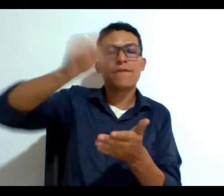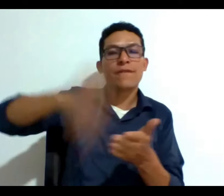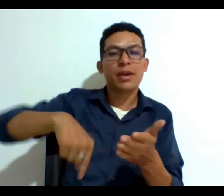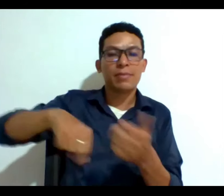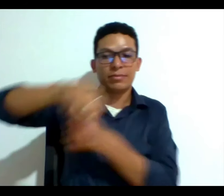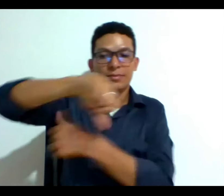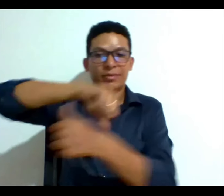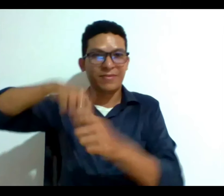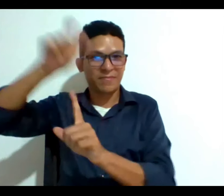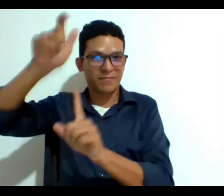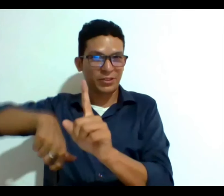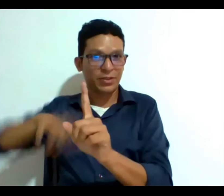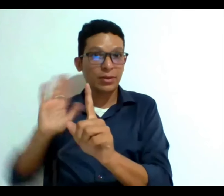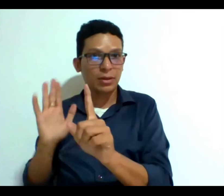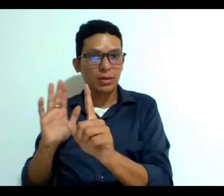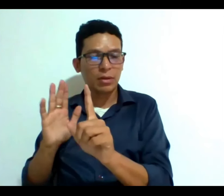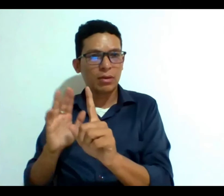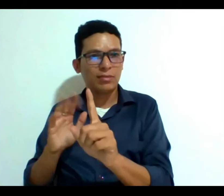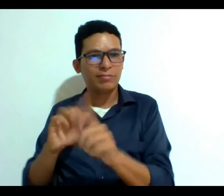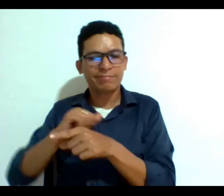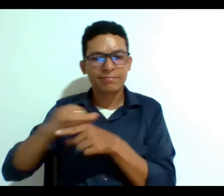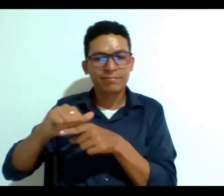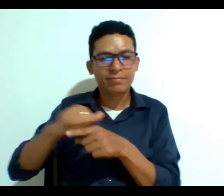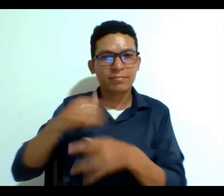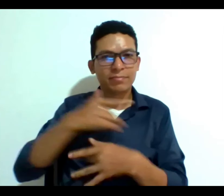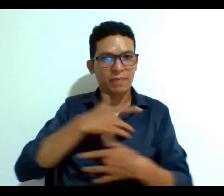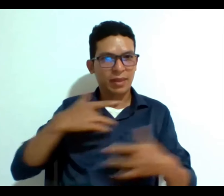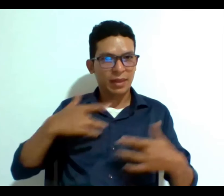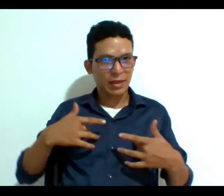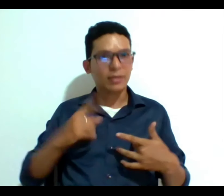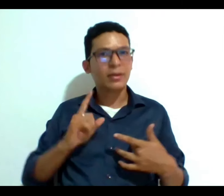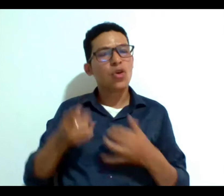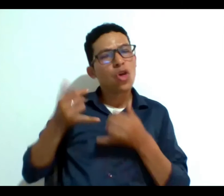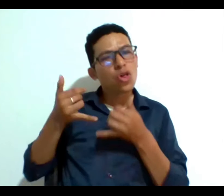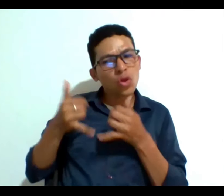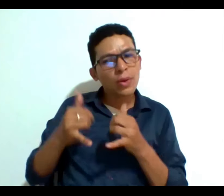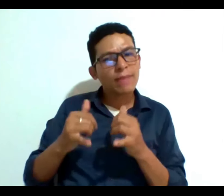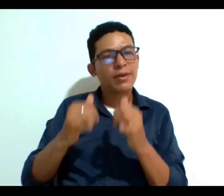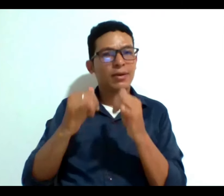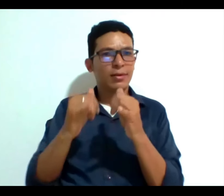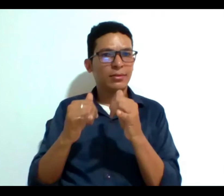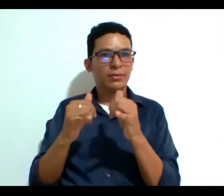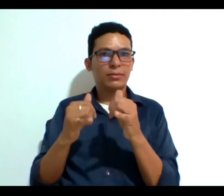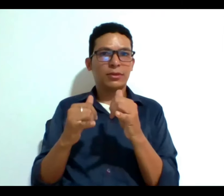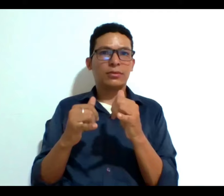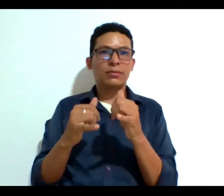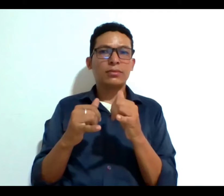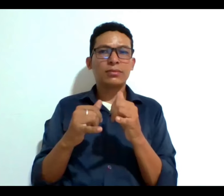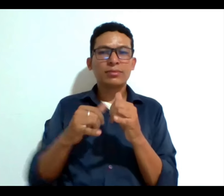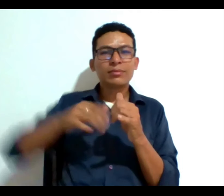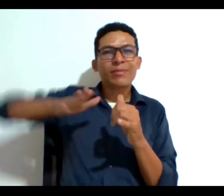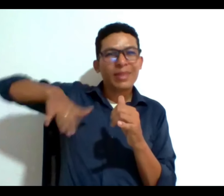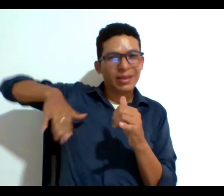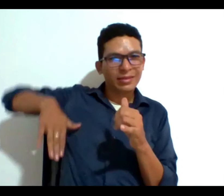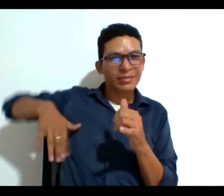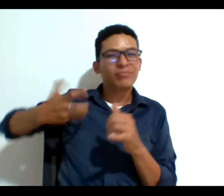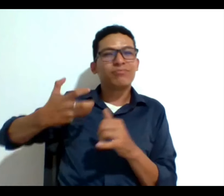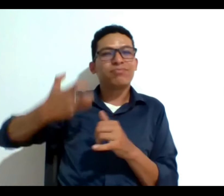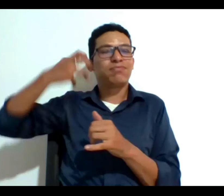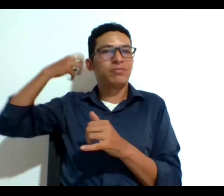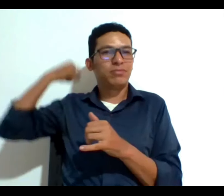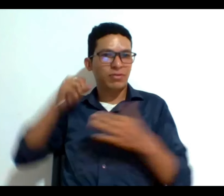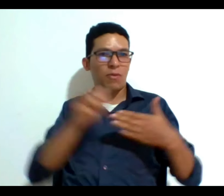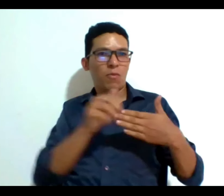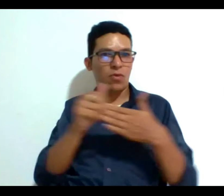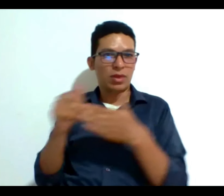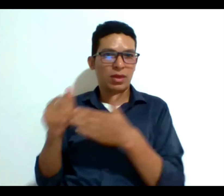eso hoy y esas prácticas en salud quizás todavía están con esos rezagos de ese modelo anterior donde